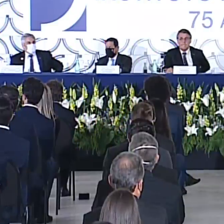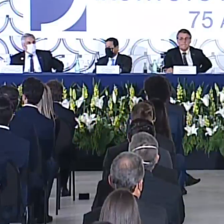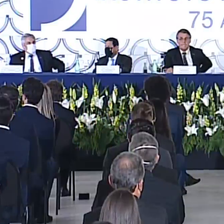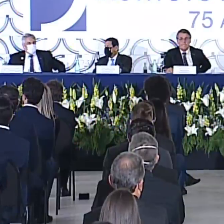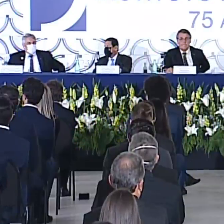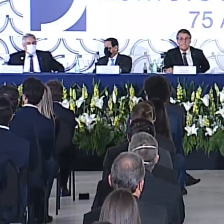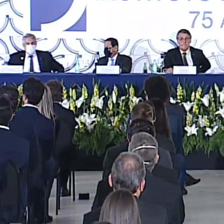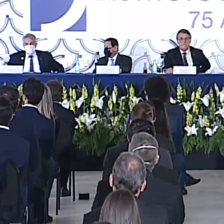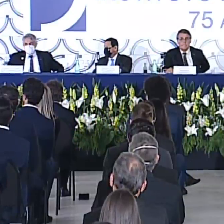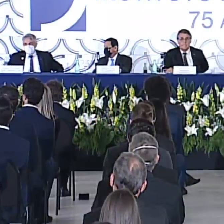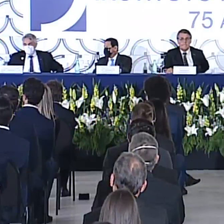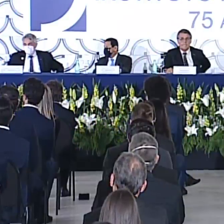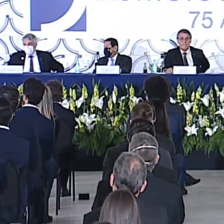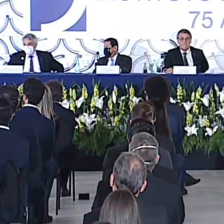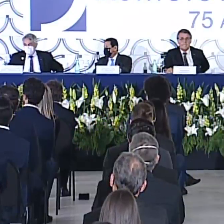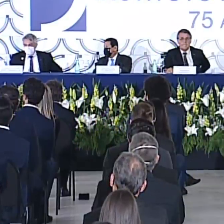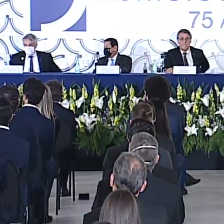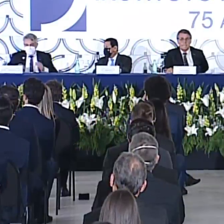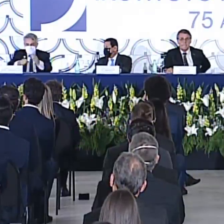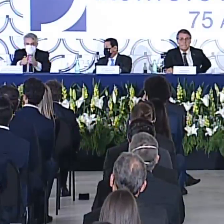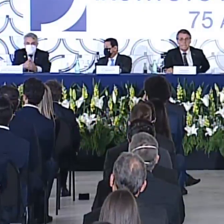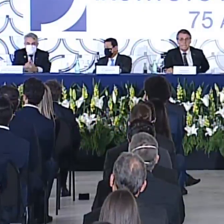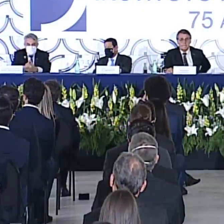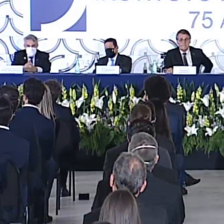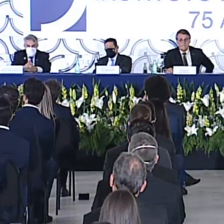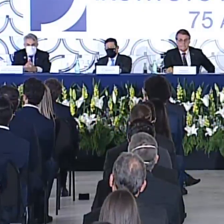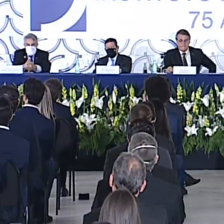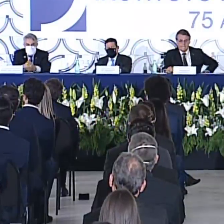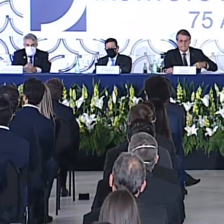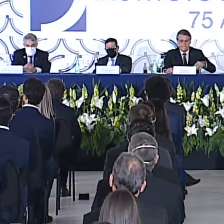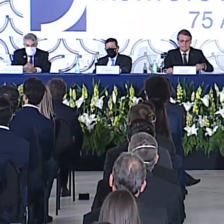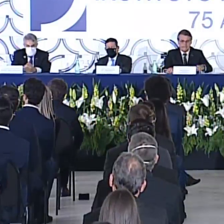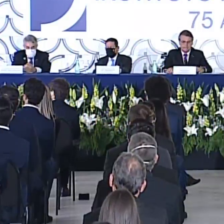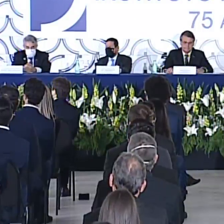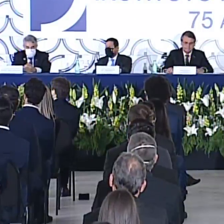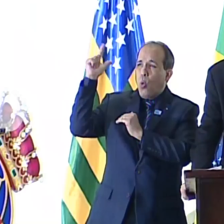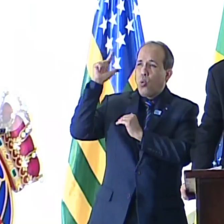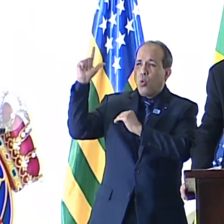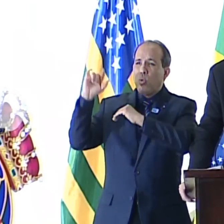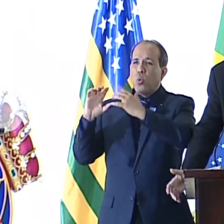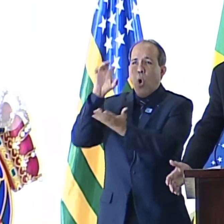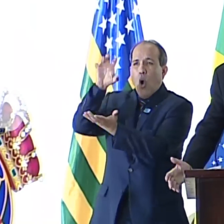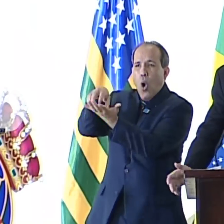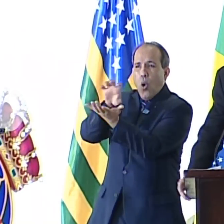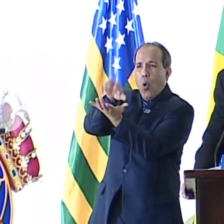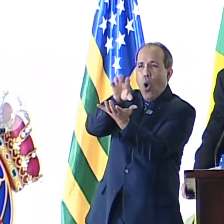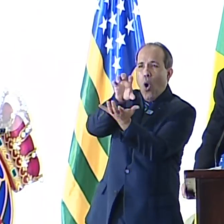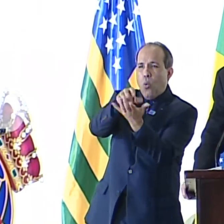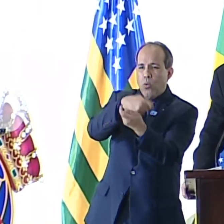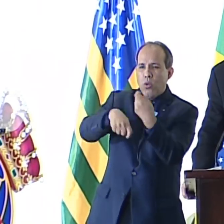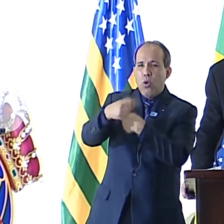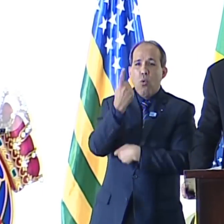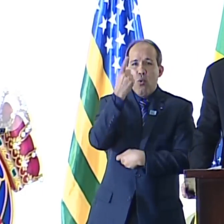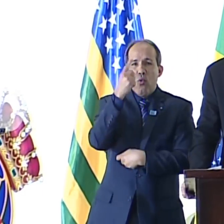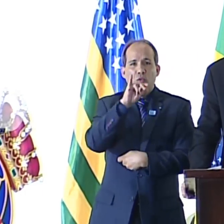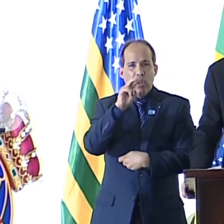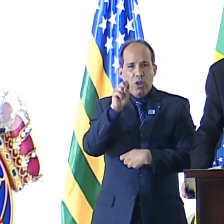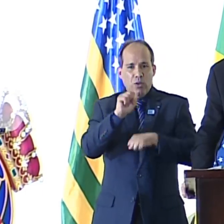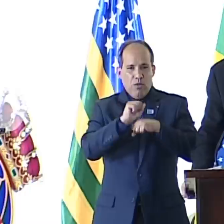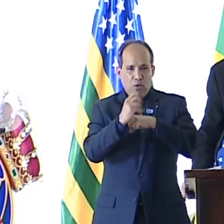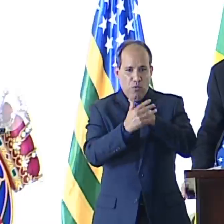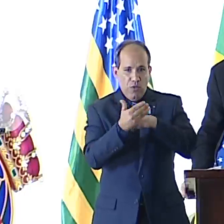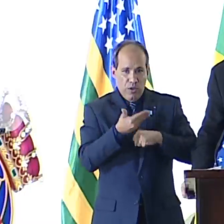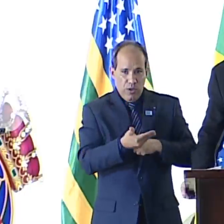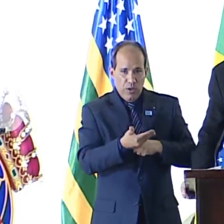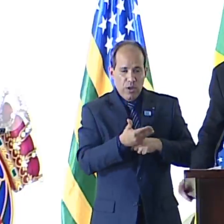a doutrina de que tudo tem que ser resolvido por instâncias superiores aos países. Tomam uma doença causada por um vírus, a Covid,